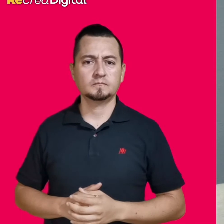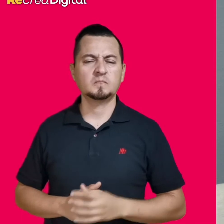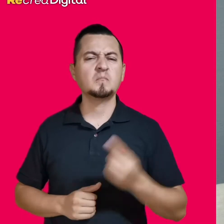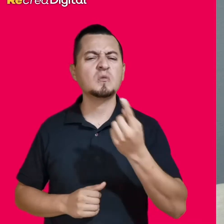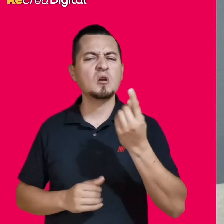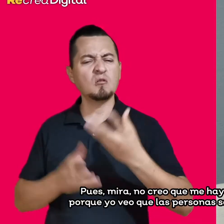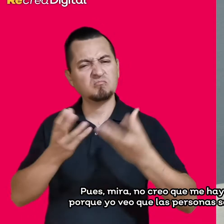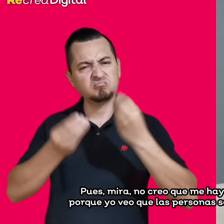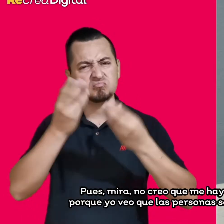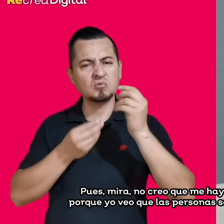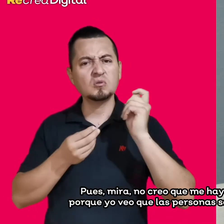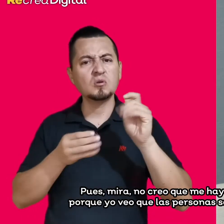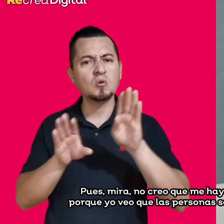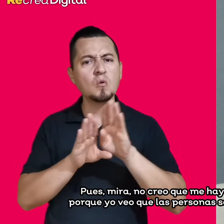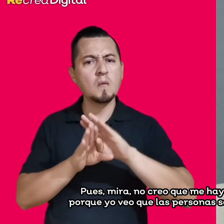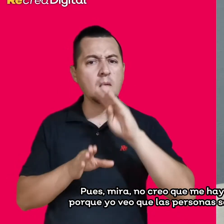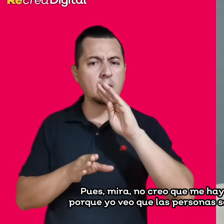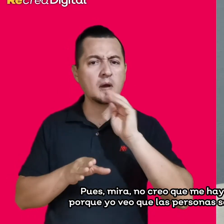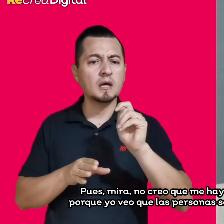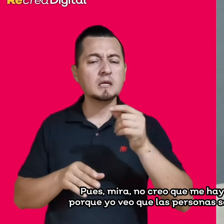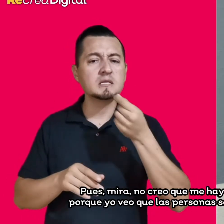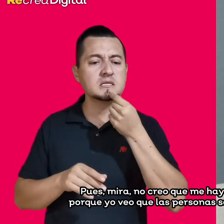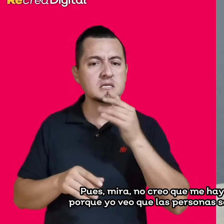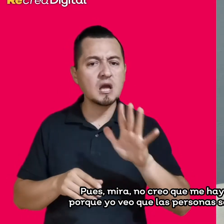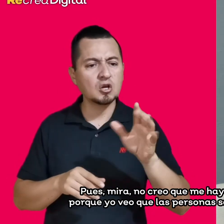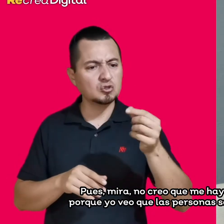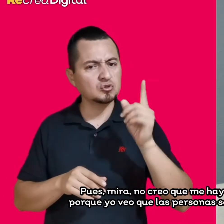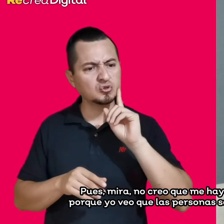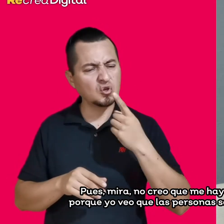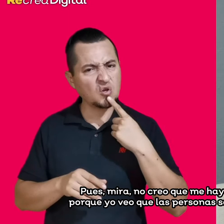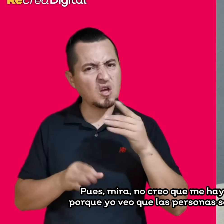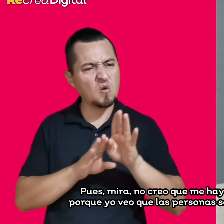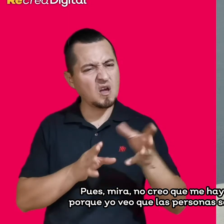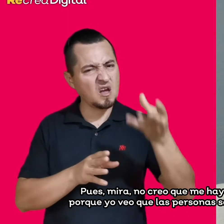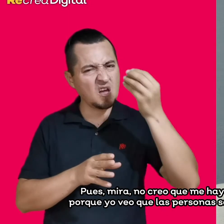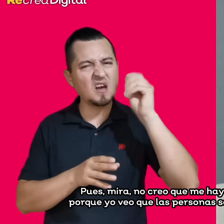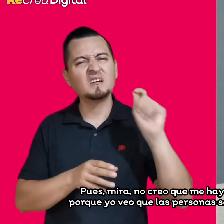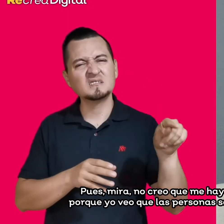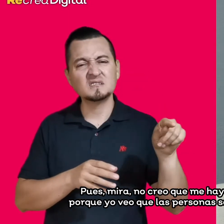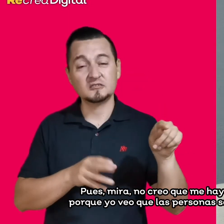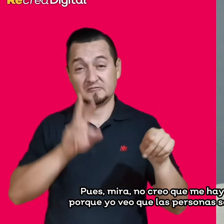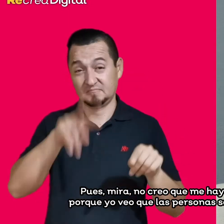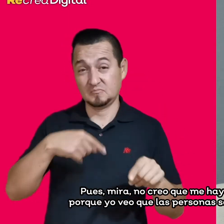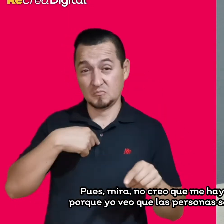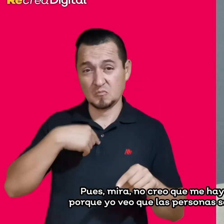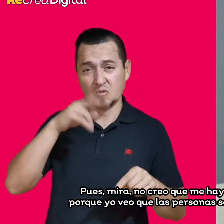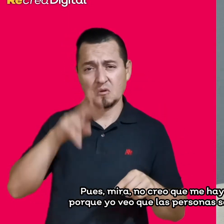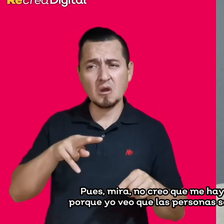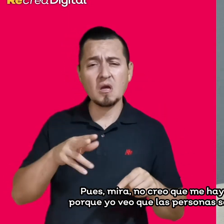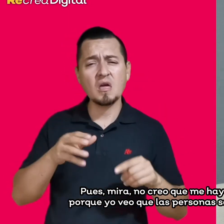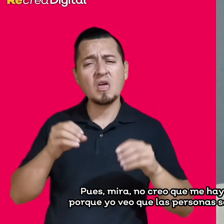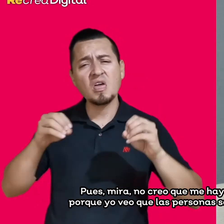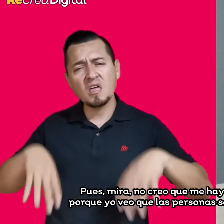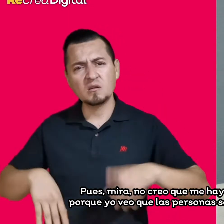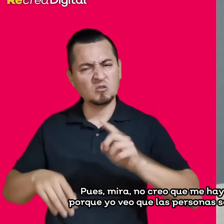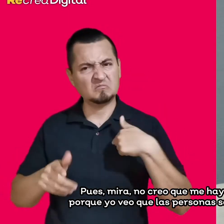Pues mira, no es que me haya dejado, yo creo que sigo aprendiendo, porque yo veo que las